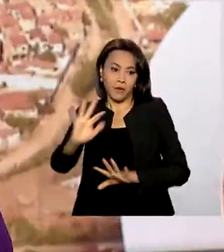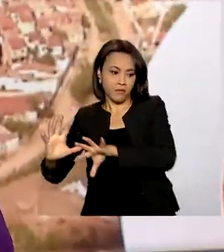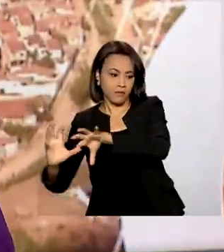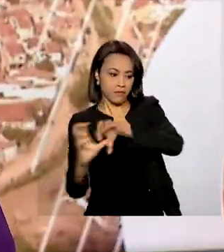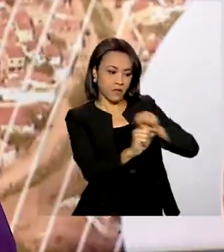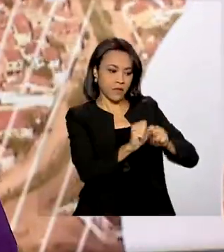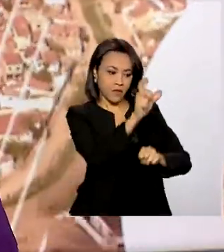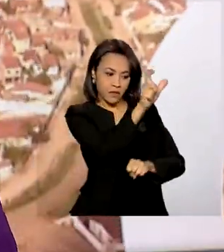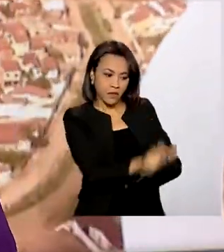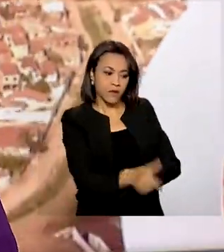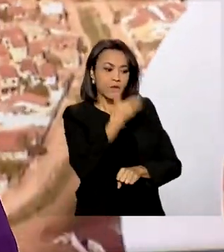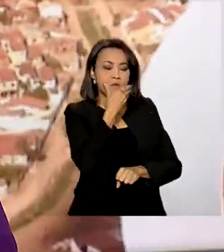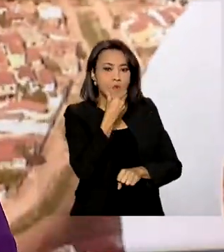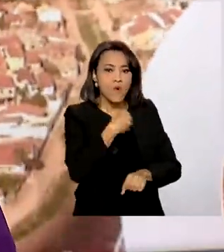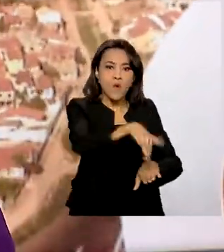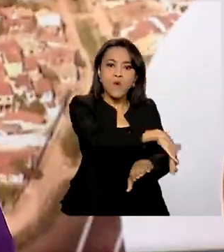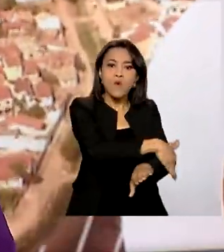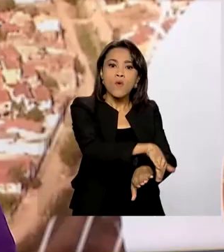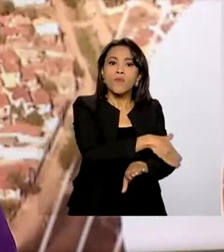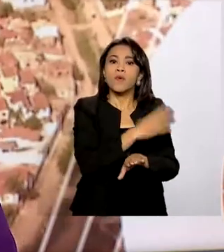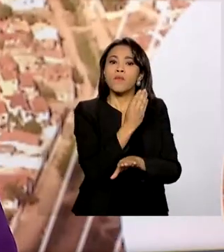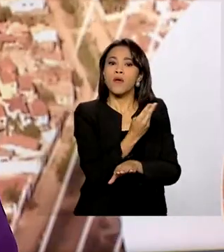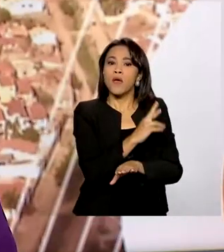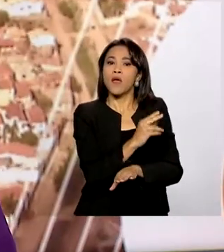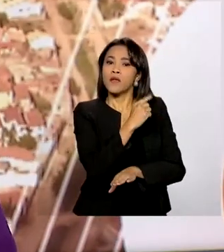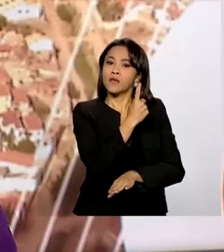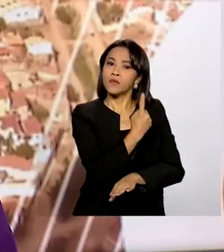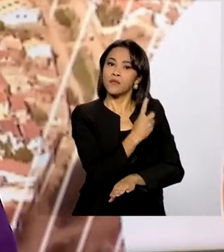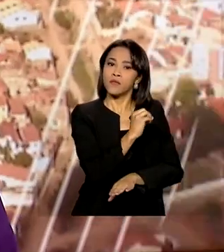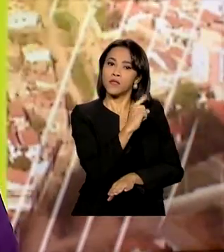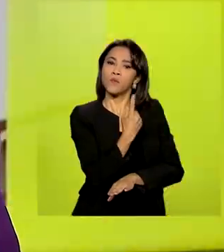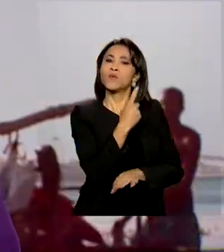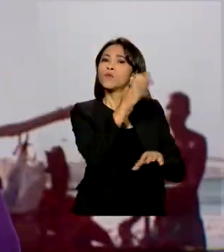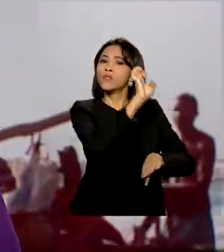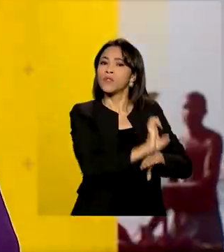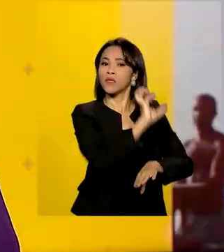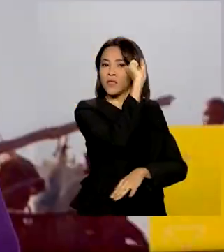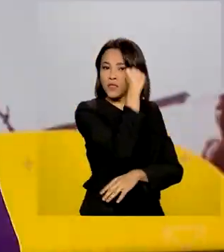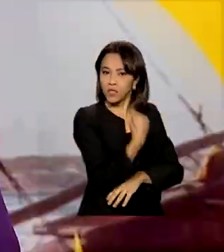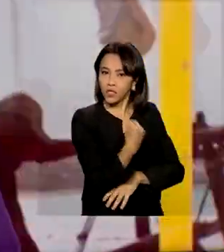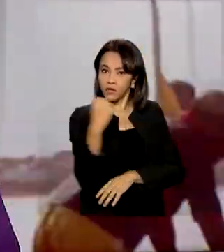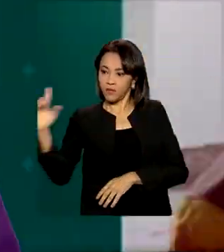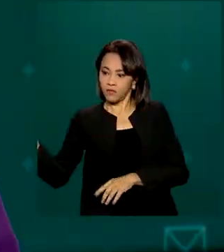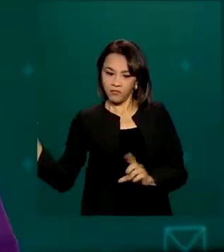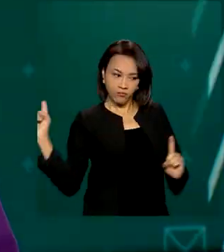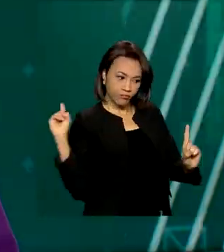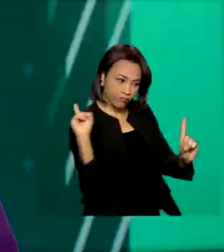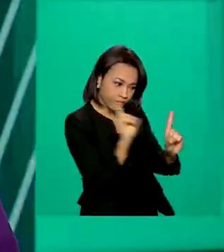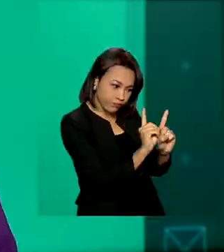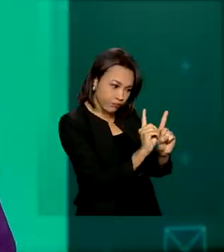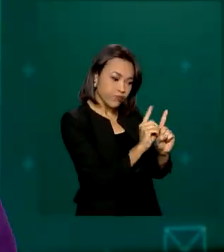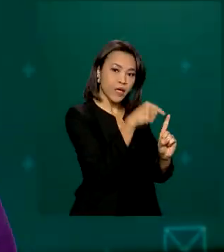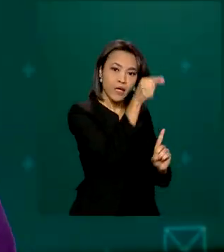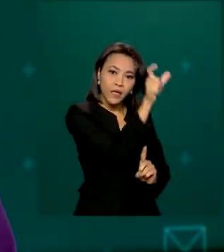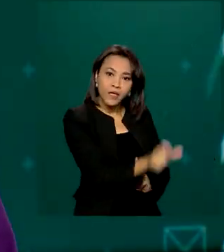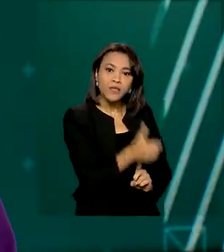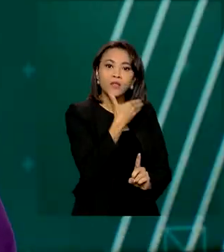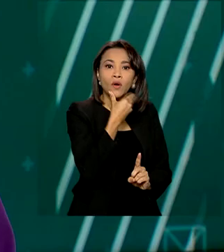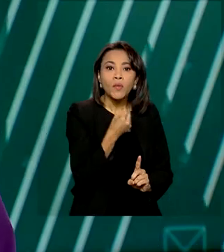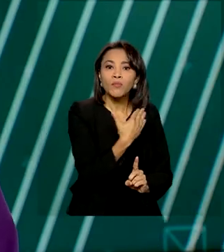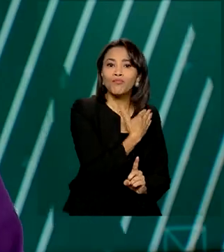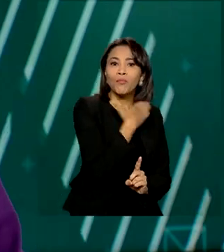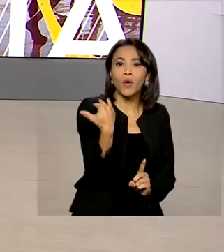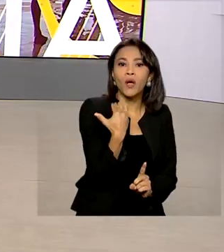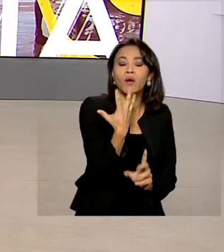viatura esfumaçada num trecho da BR-101 em Sergipe. Após a abordagem, o homem Genivaldo Santos acabou morrendo por